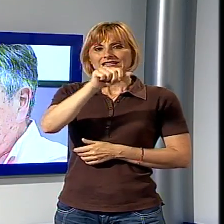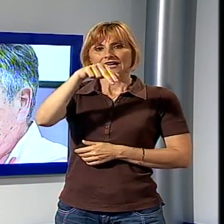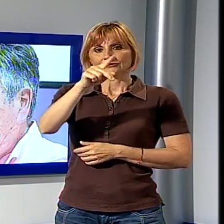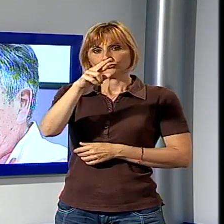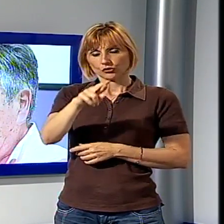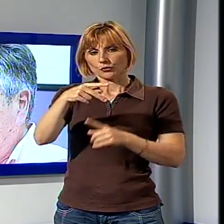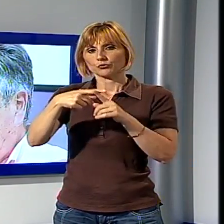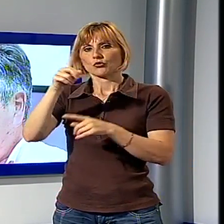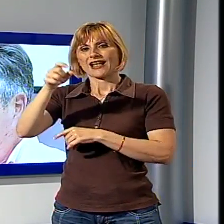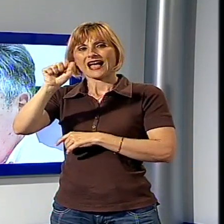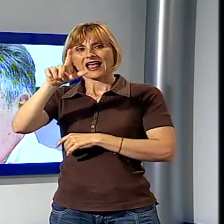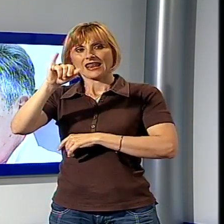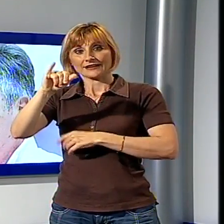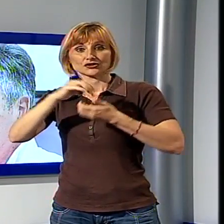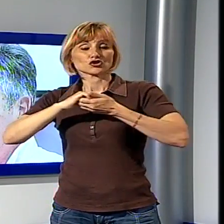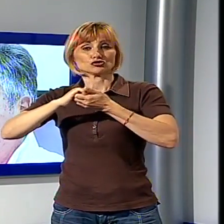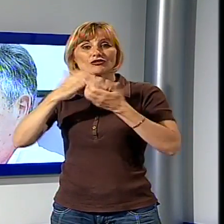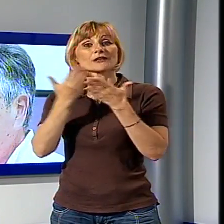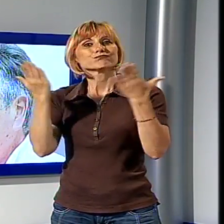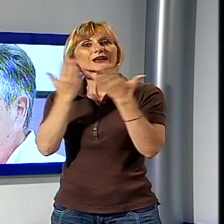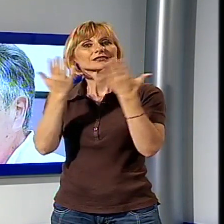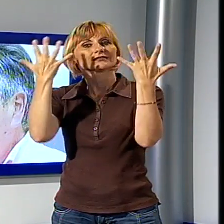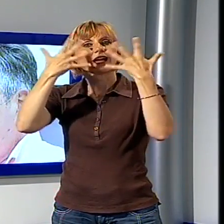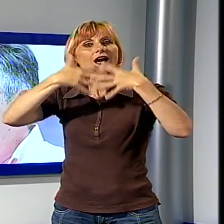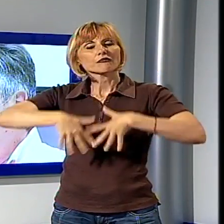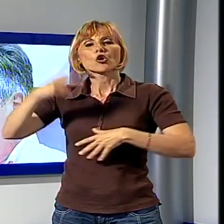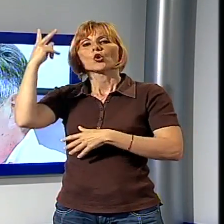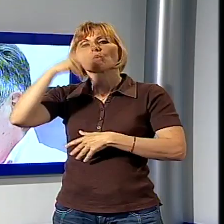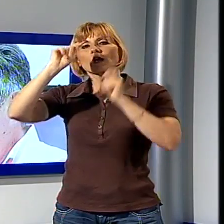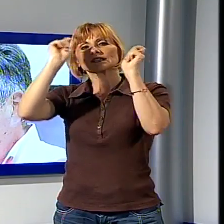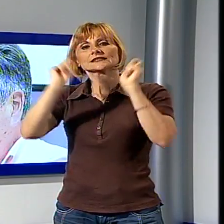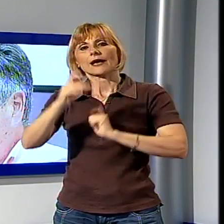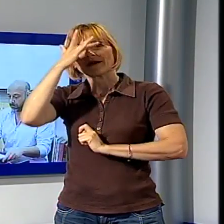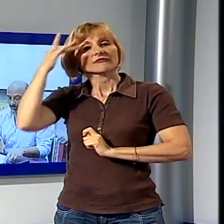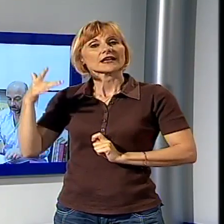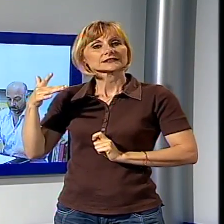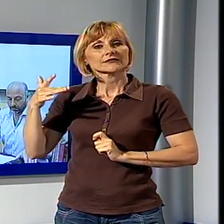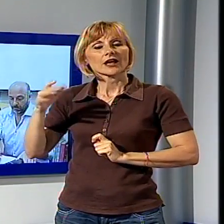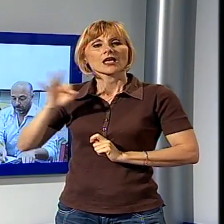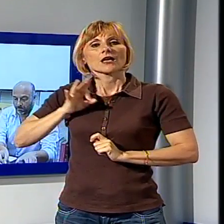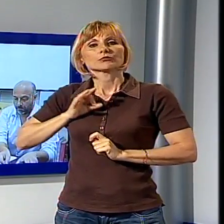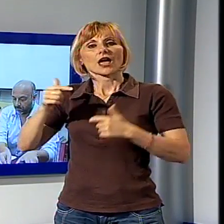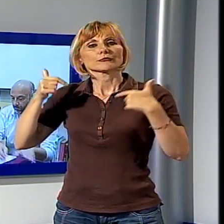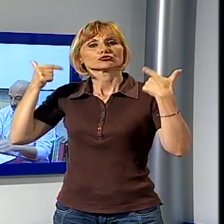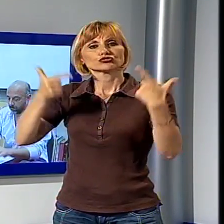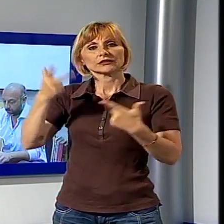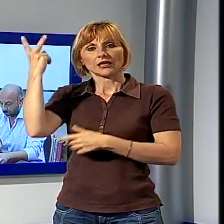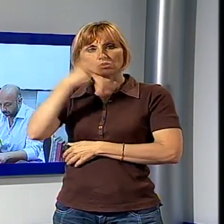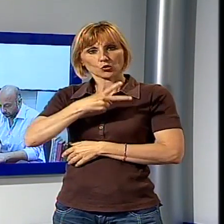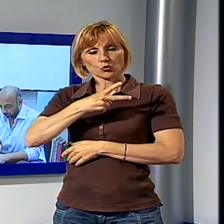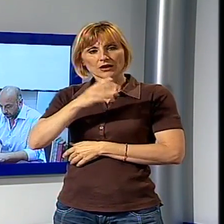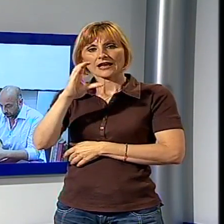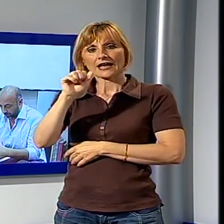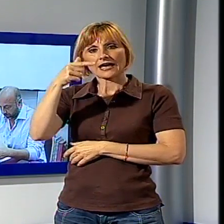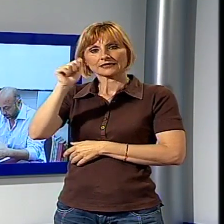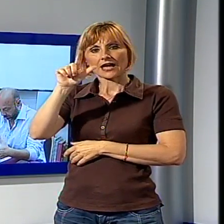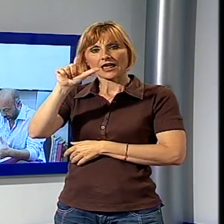titolari dell'omonima società di spettacoli organizzatrice del Lucca Summer Festival il premio Città di Lucca Alfredo Catalani giunto alla